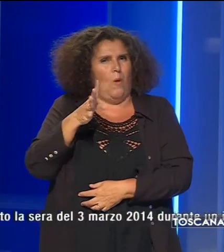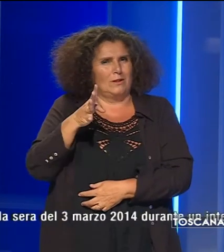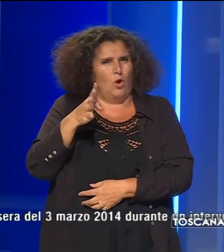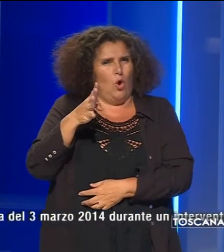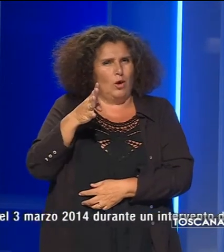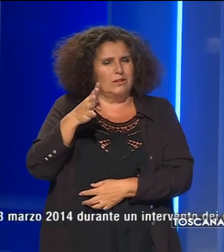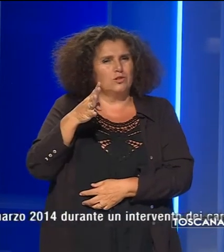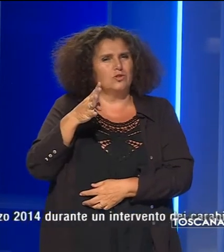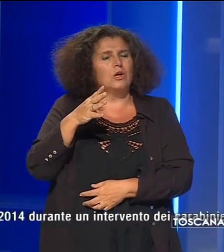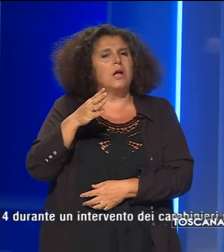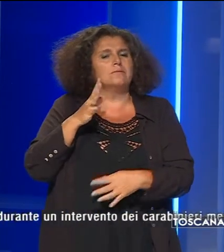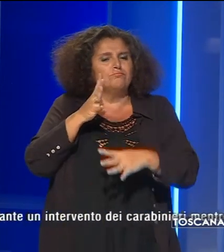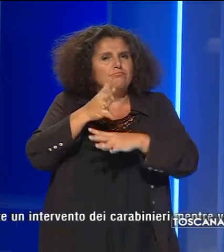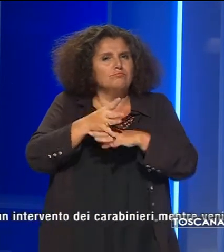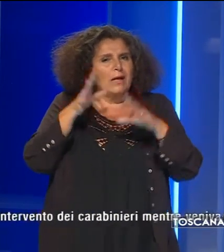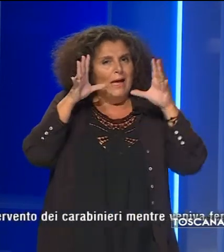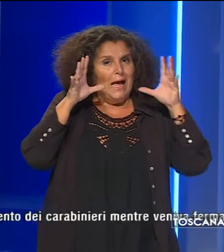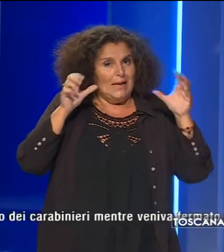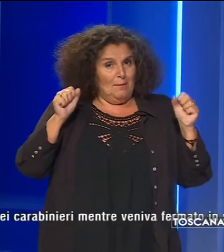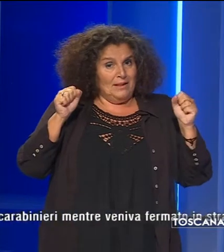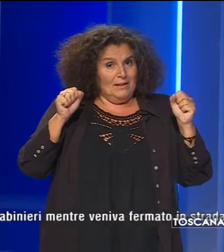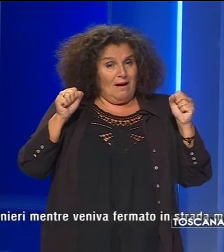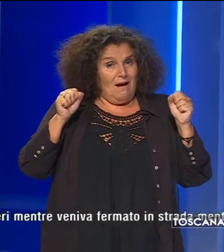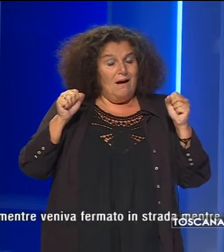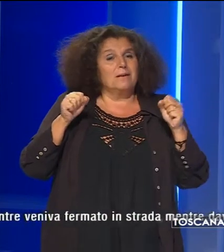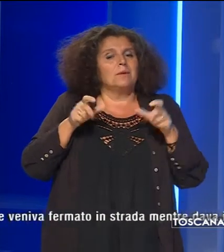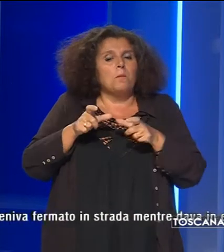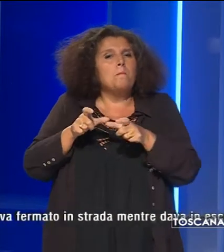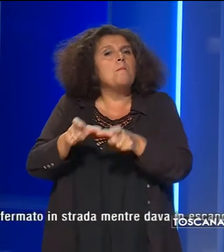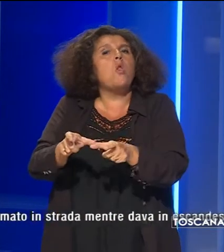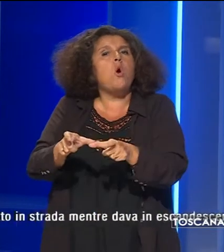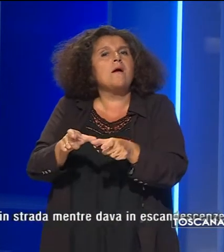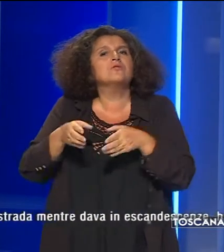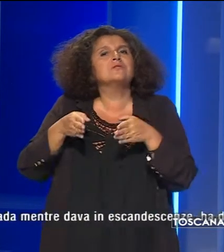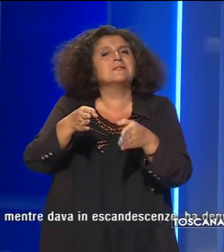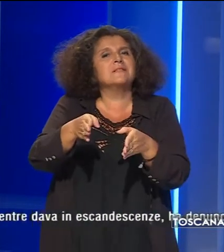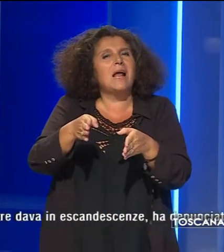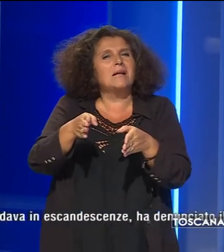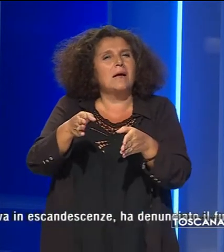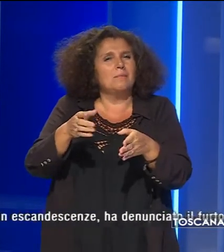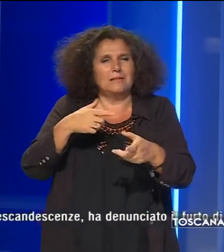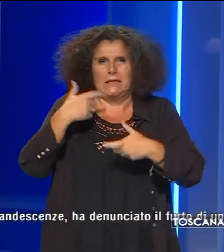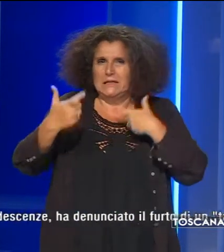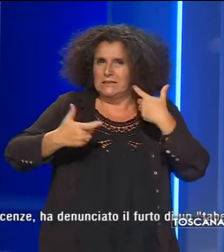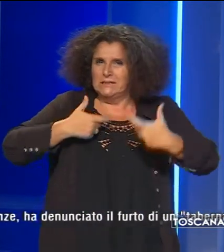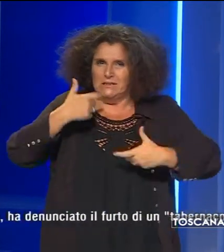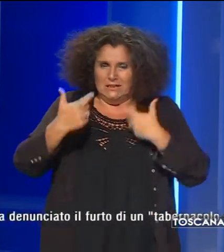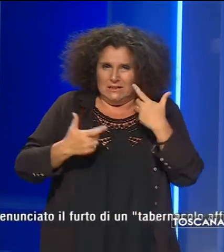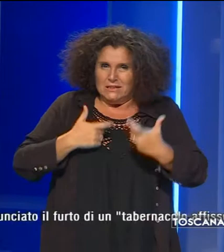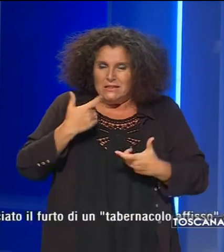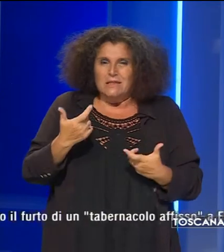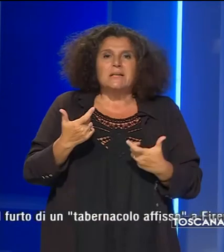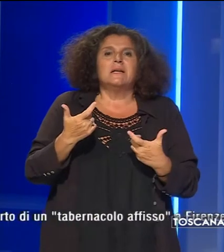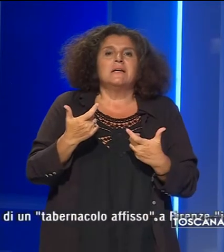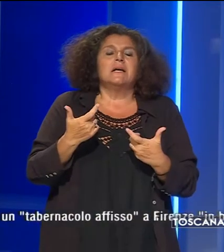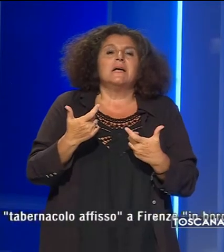un intervento dei carabinieri mentre veniva fermato in strada mentre dava in escandescenze